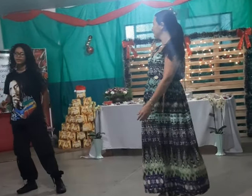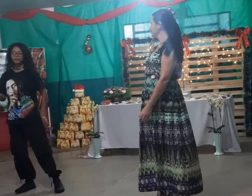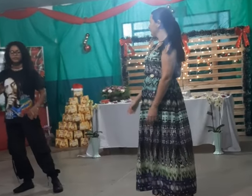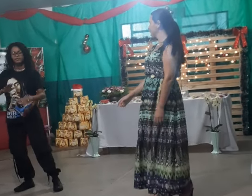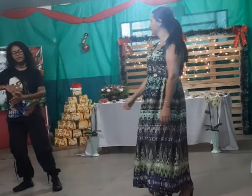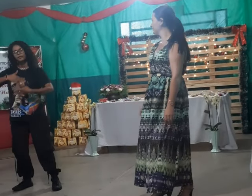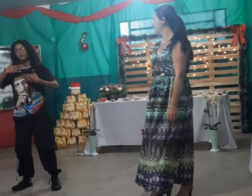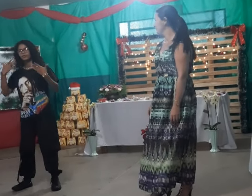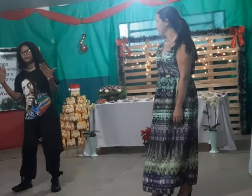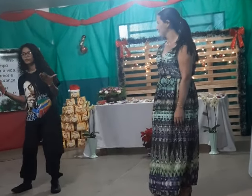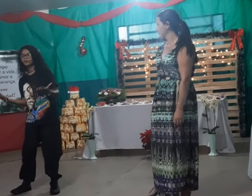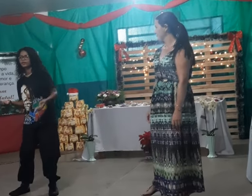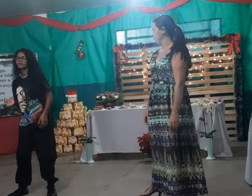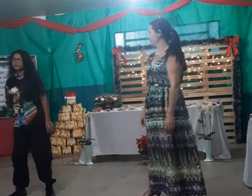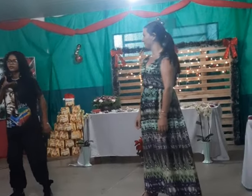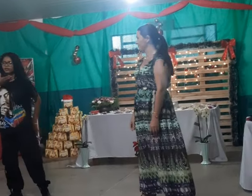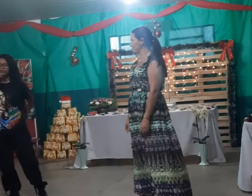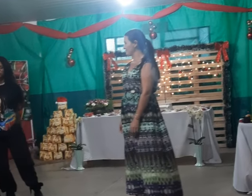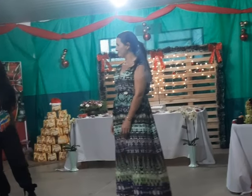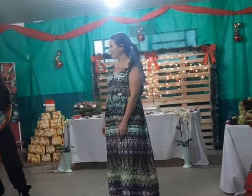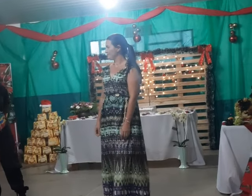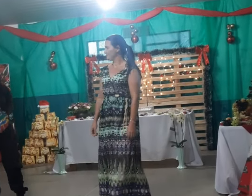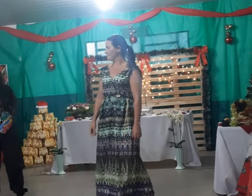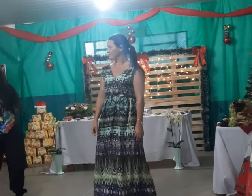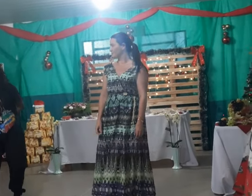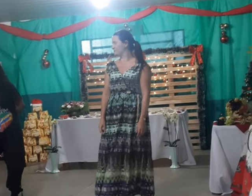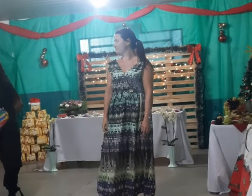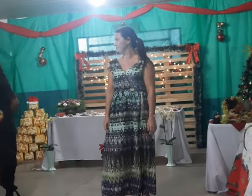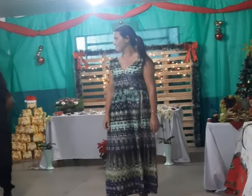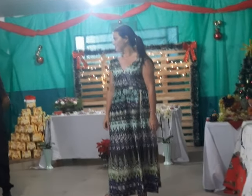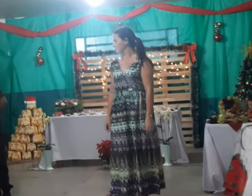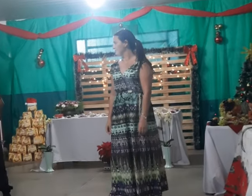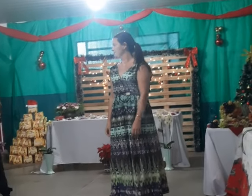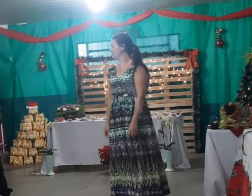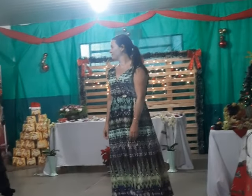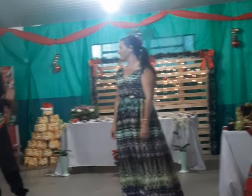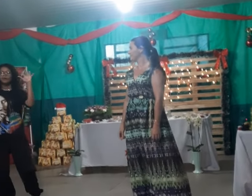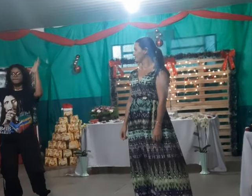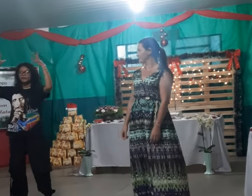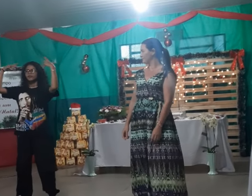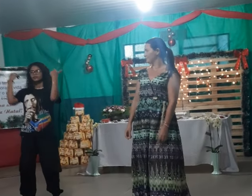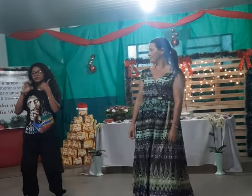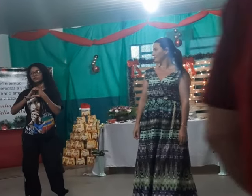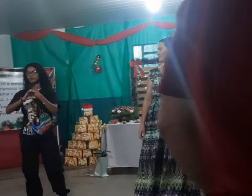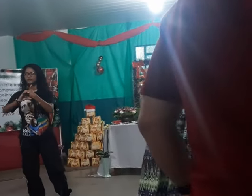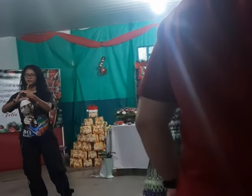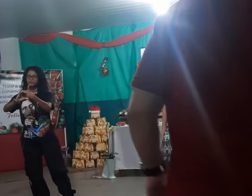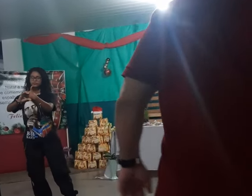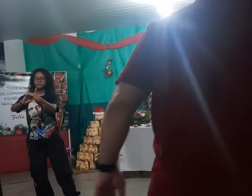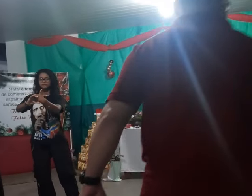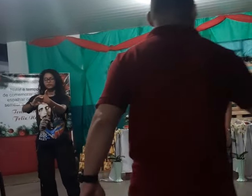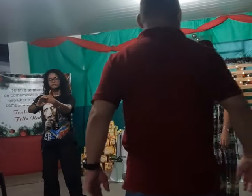então é Natal. A festa cristã,